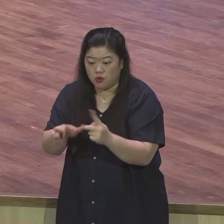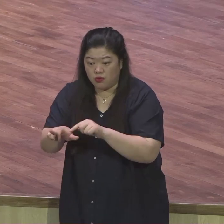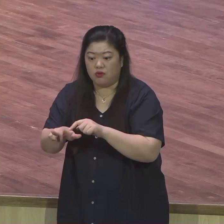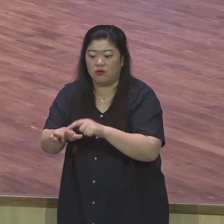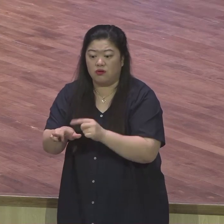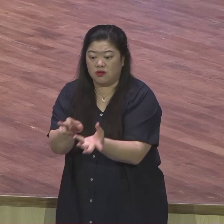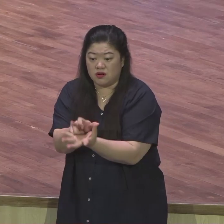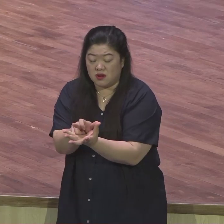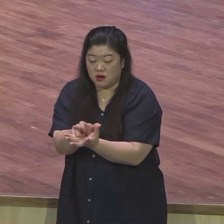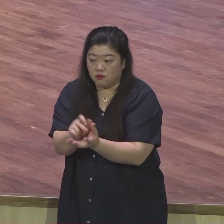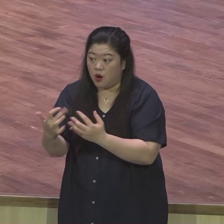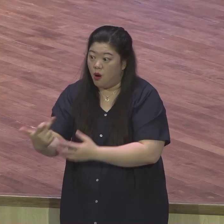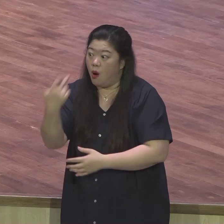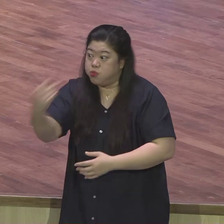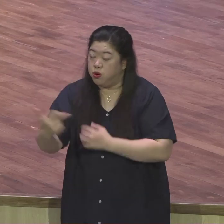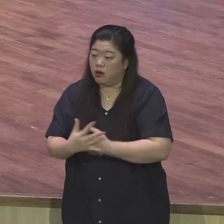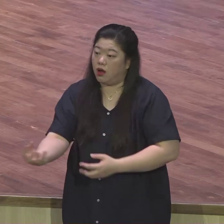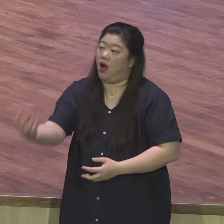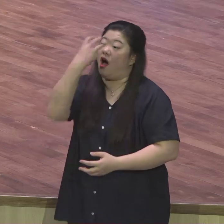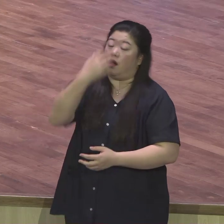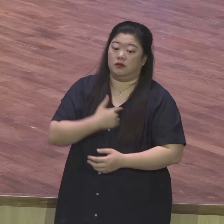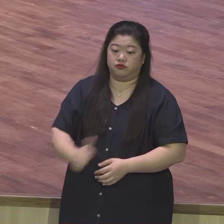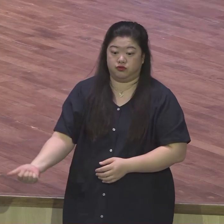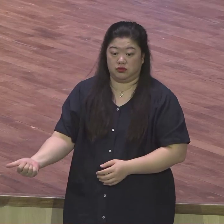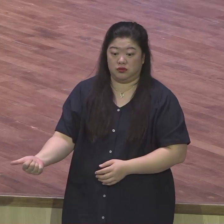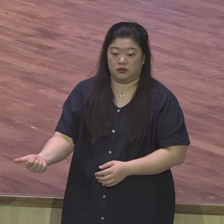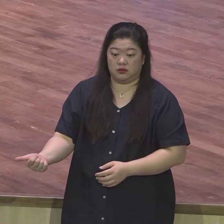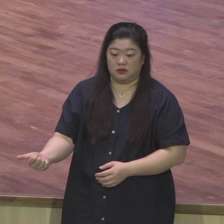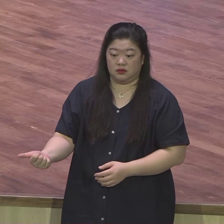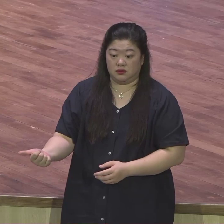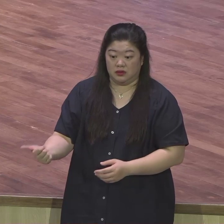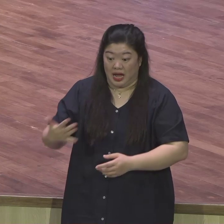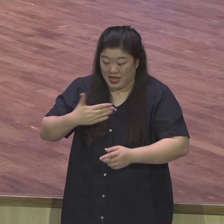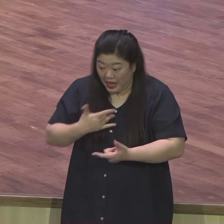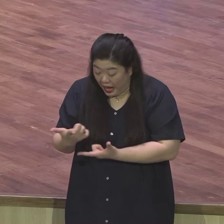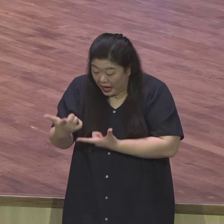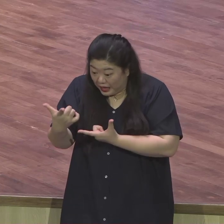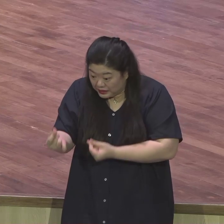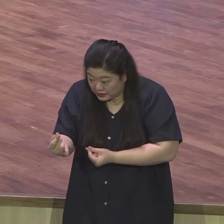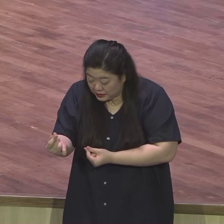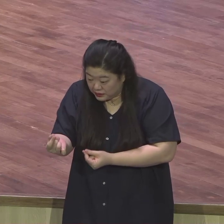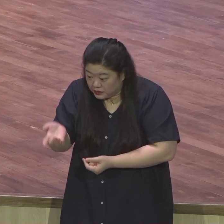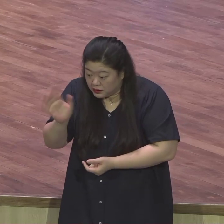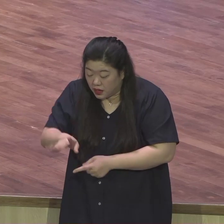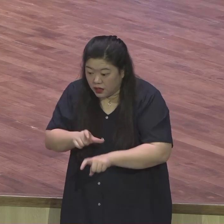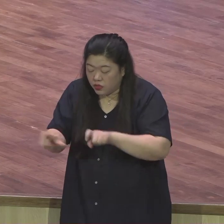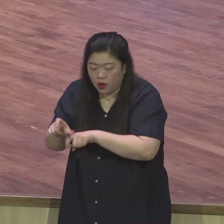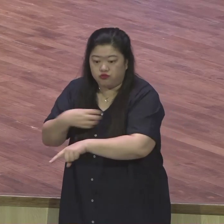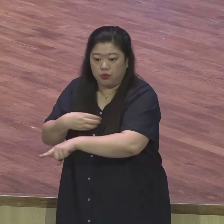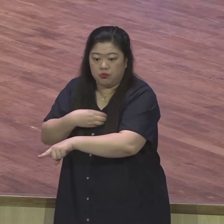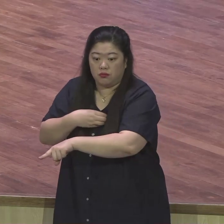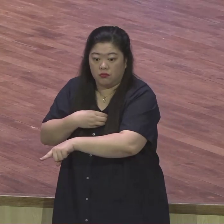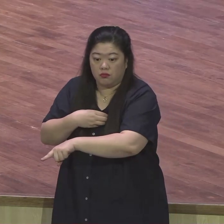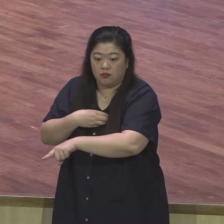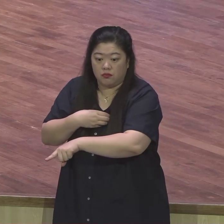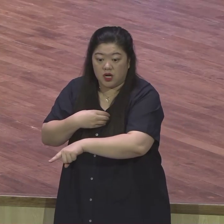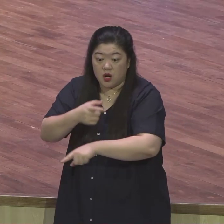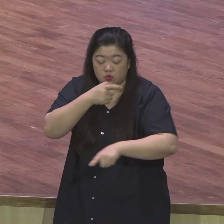그게 뭡니까? 여러분 속에 있는 미움 원망 분노